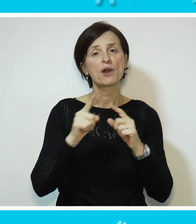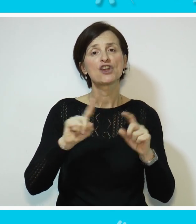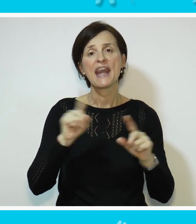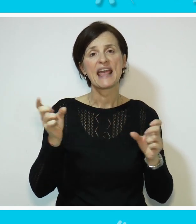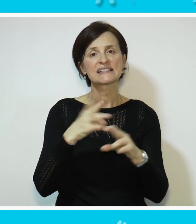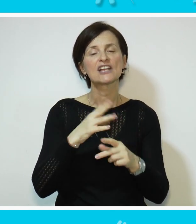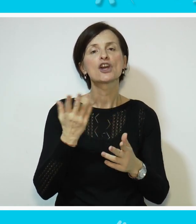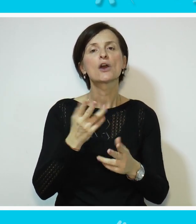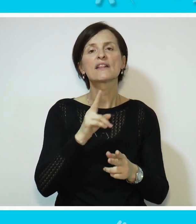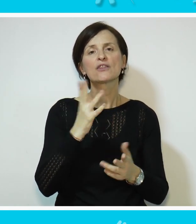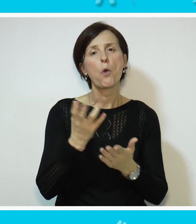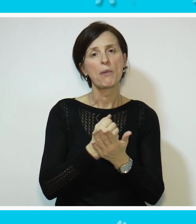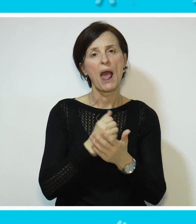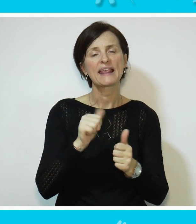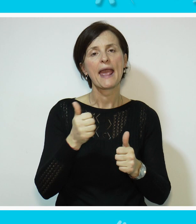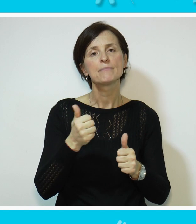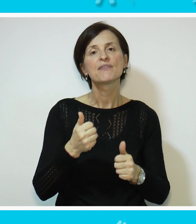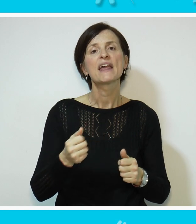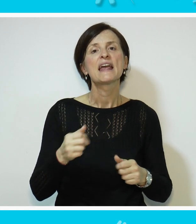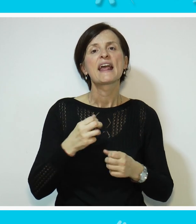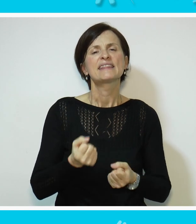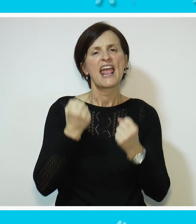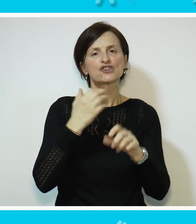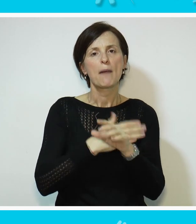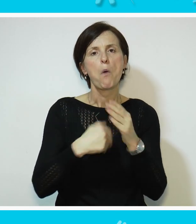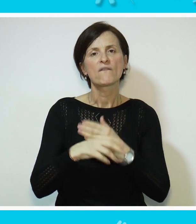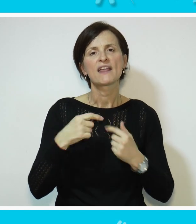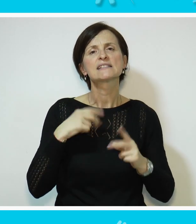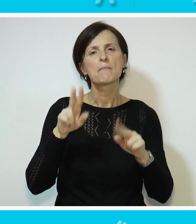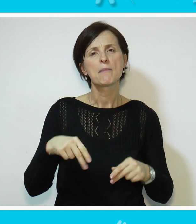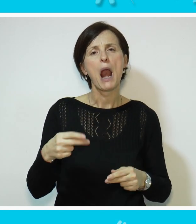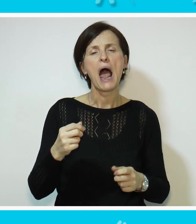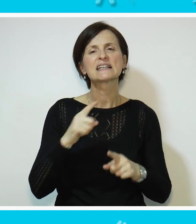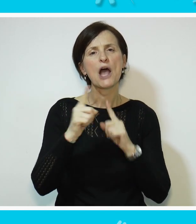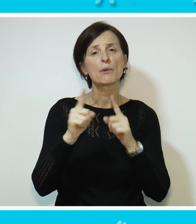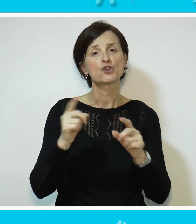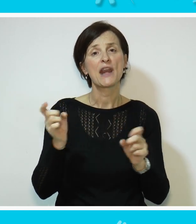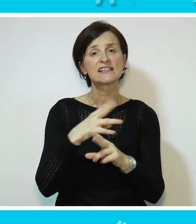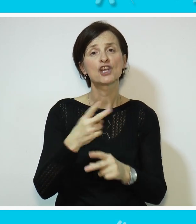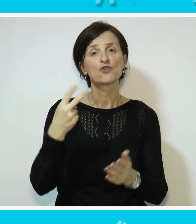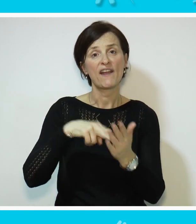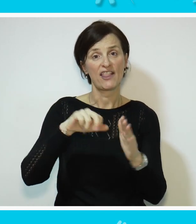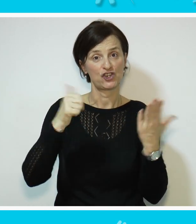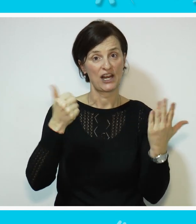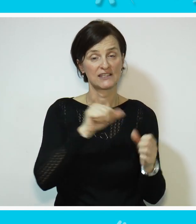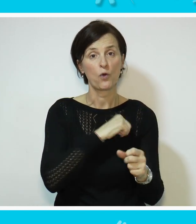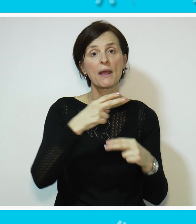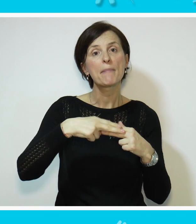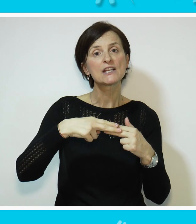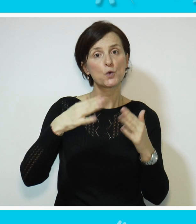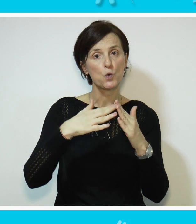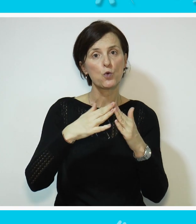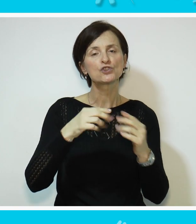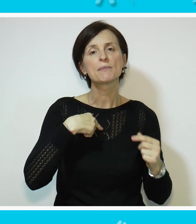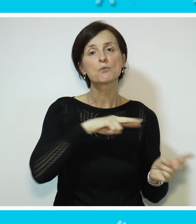godine, u kojoj je zadobila teške povrede. Ja sam imala saobraćenu nezgodu u 2016. godine. Tu